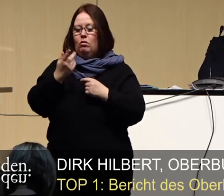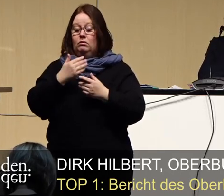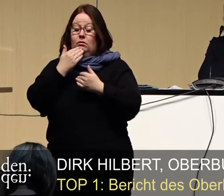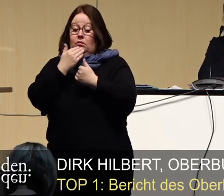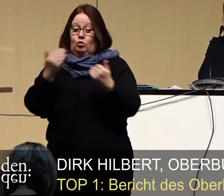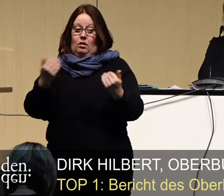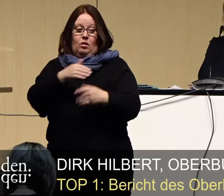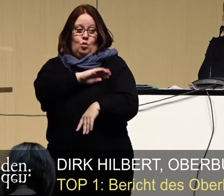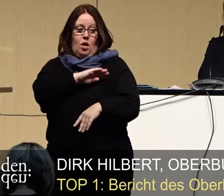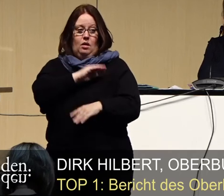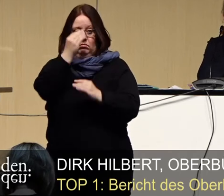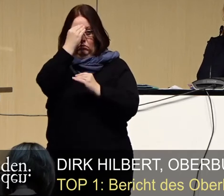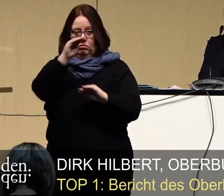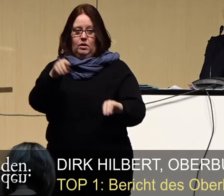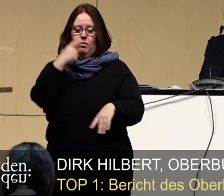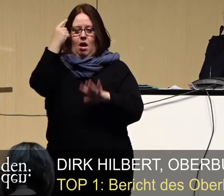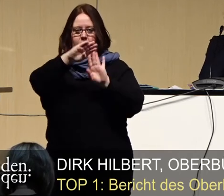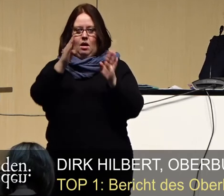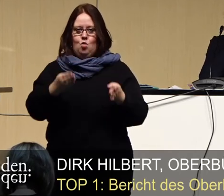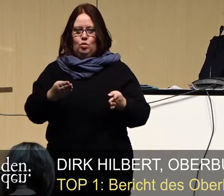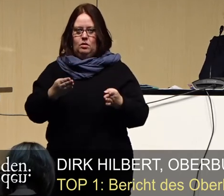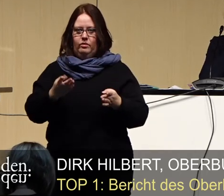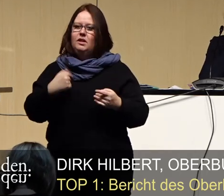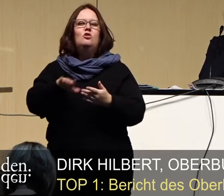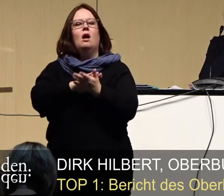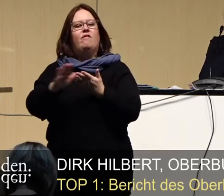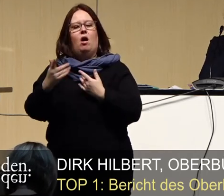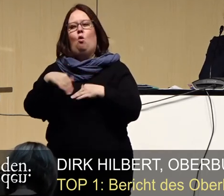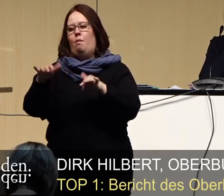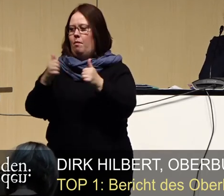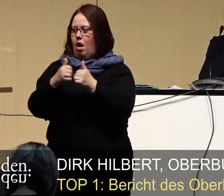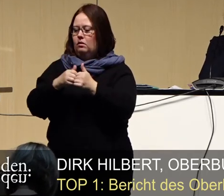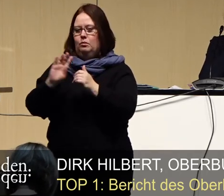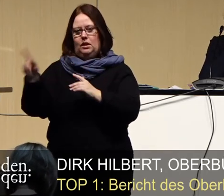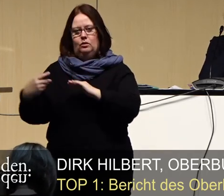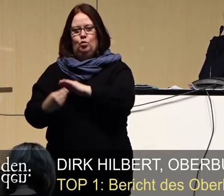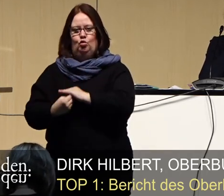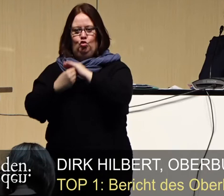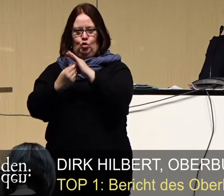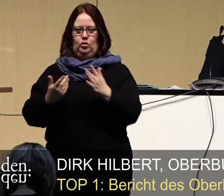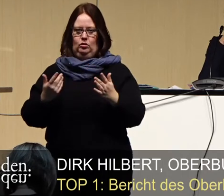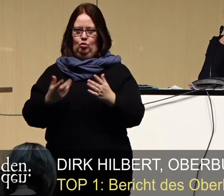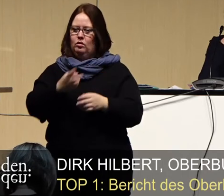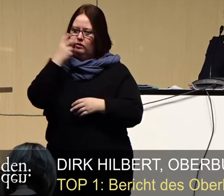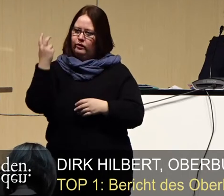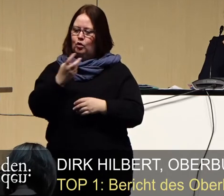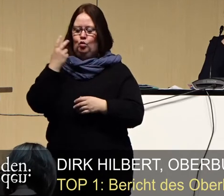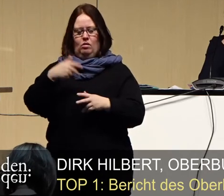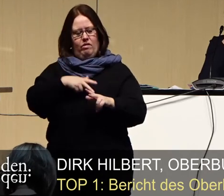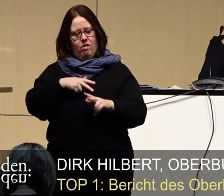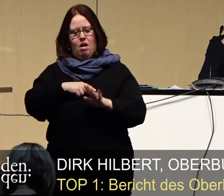Kolleginnen und Kollegen im Rathaus machen und alle Partner, dass sie uns dabei wirklich nach Kräften und das